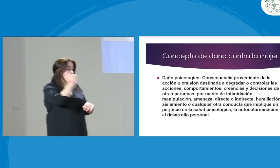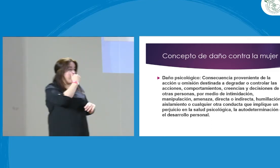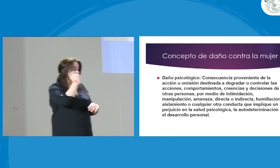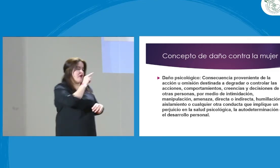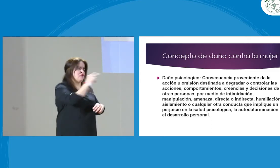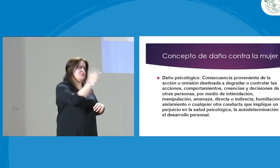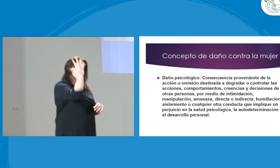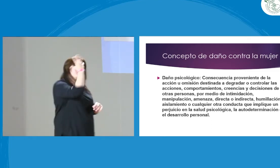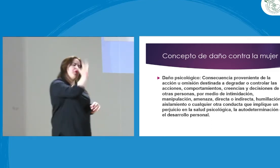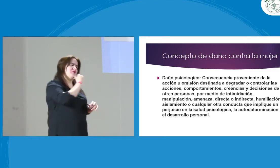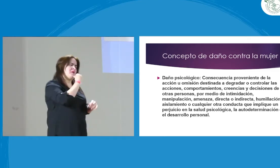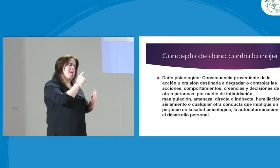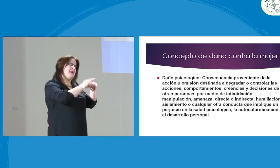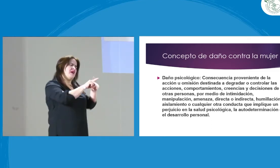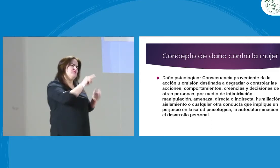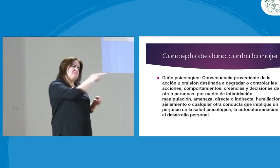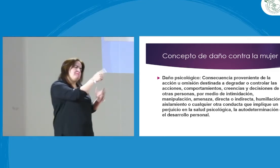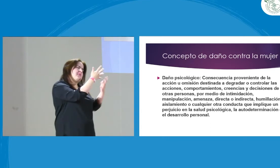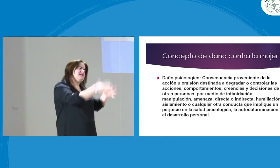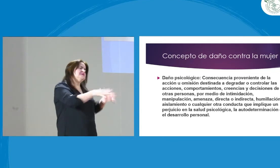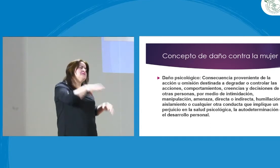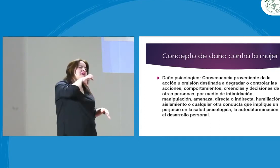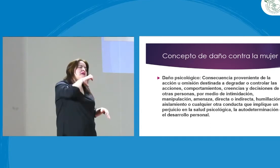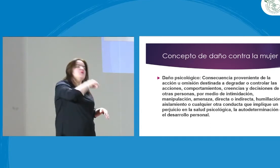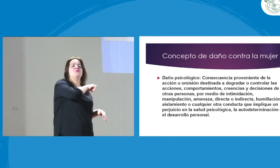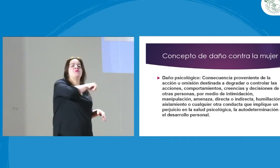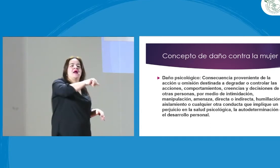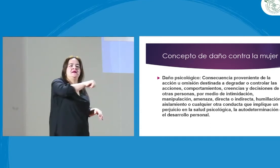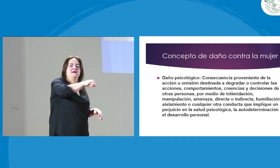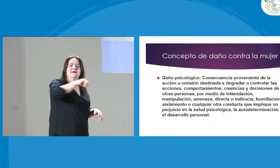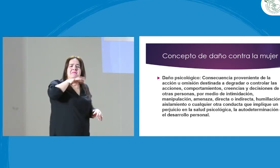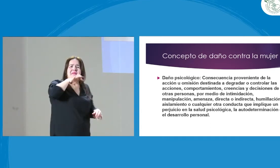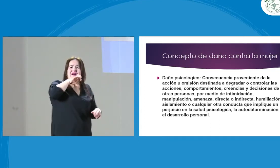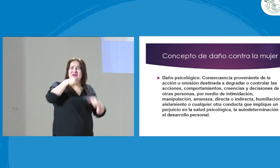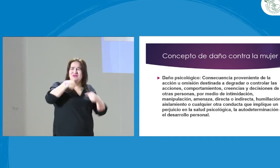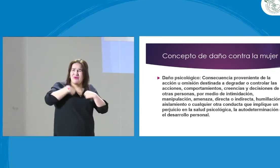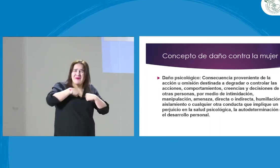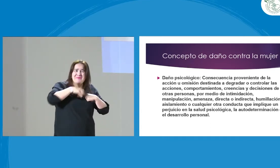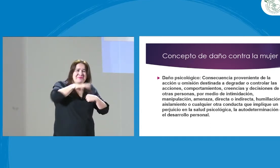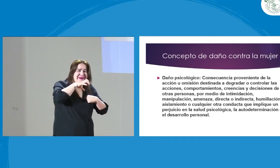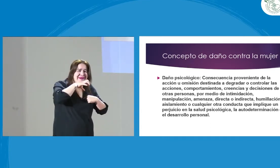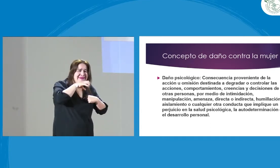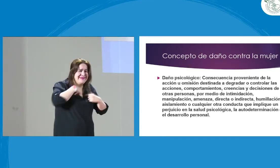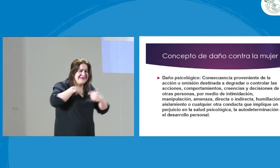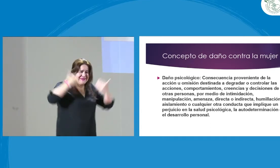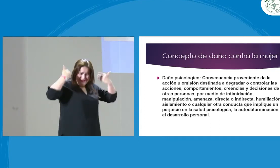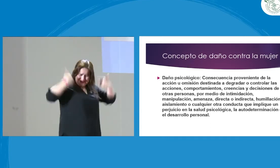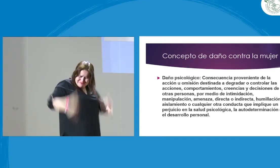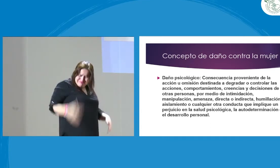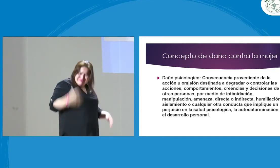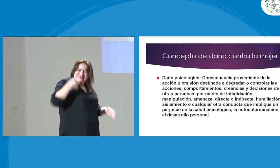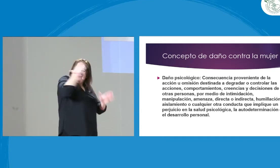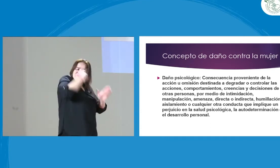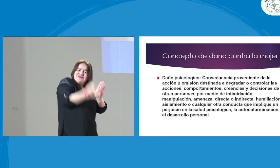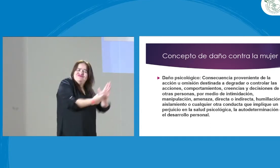algunos tal vez problemas o aspectos psicológicos, me dice, es que usted es muy bonita, pero parece una perra, hermana.